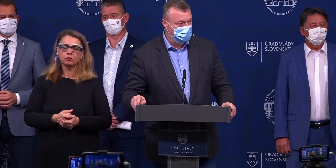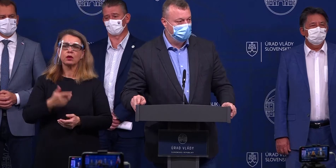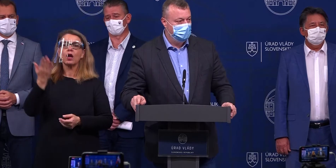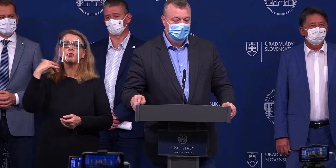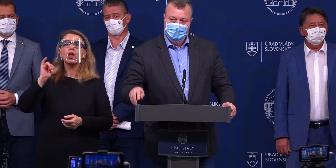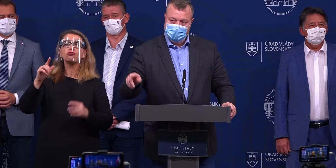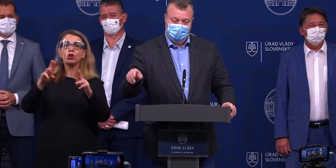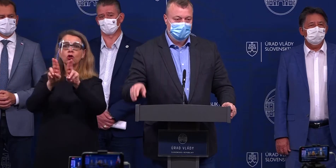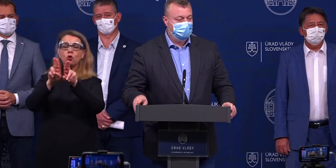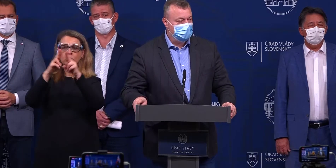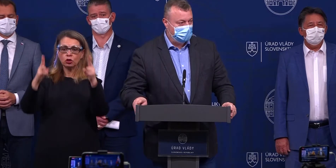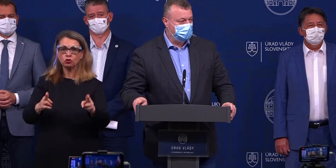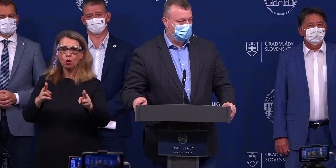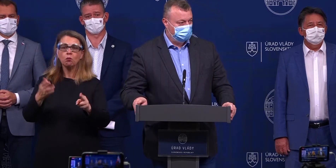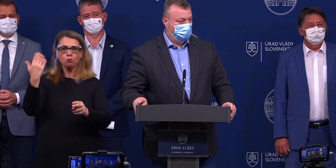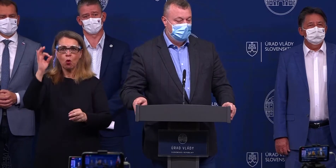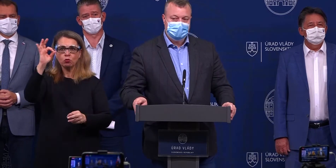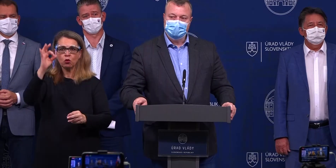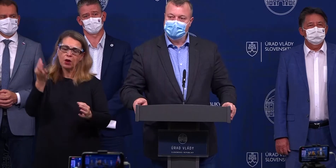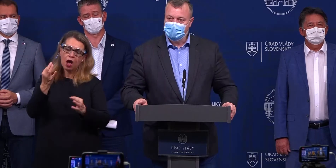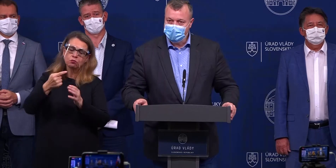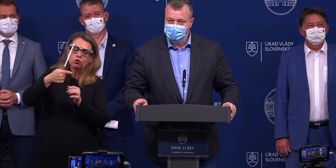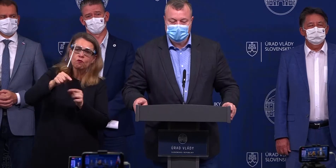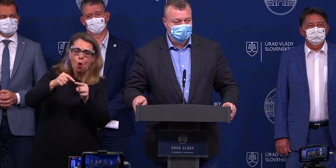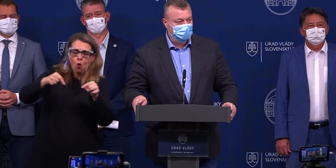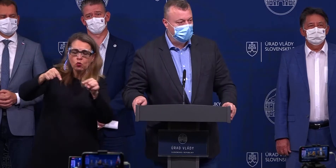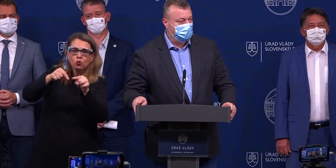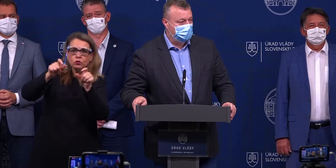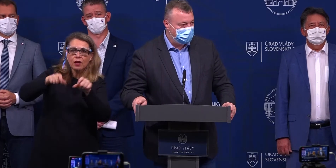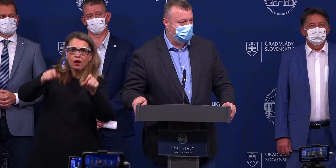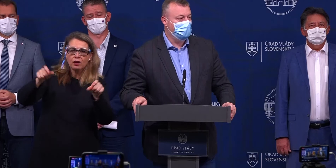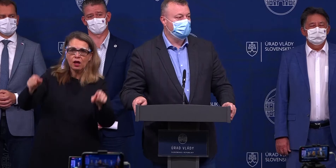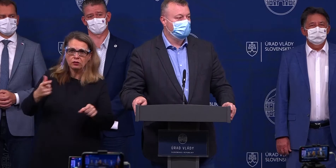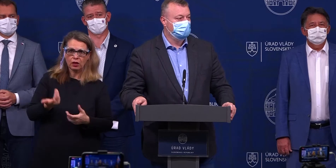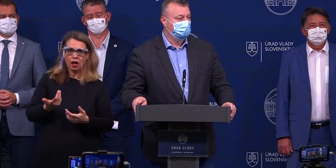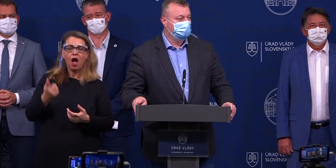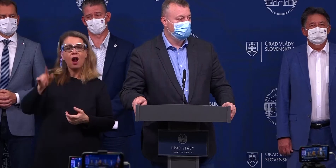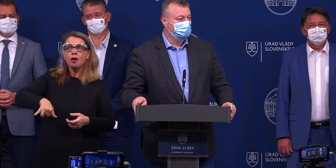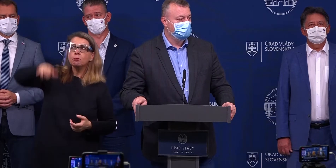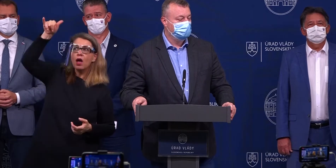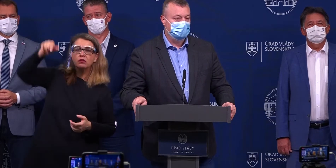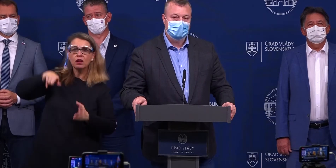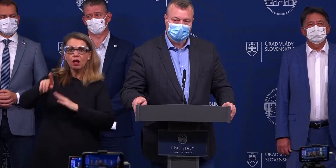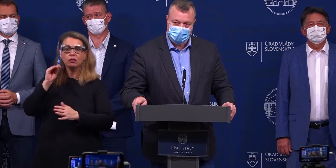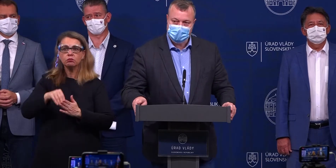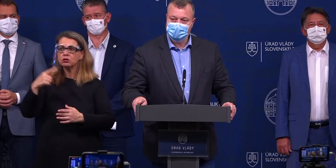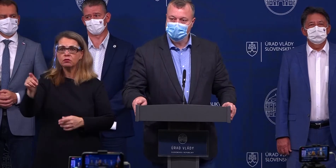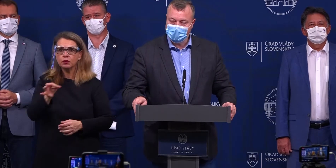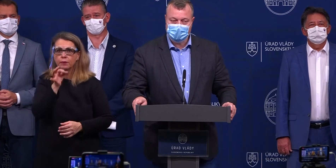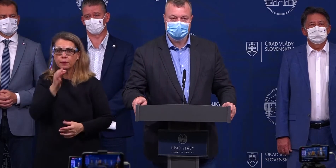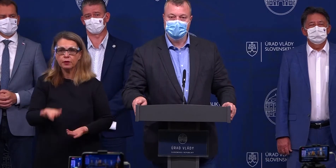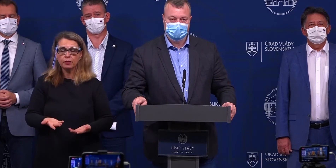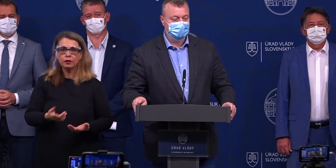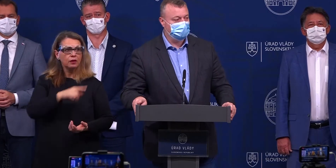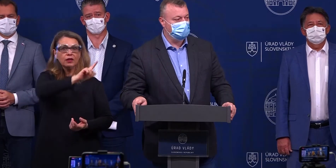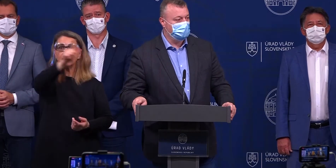boli na tom dobré, lebo mohli výsť na predzáhradku. Chceme si za 50 eur požičiavať psíkov, tak ako v Španielsku,